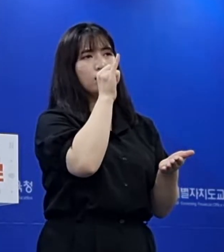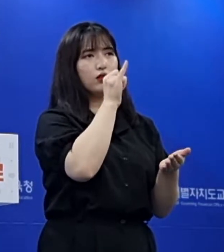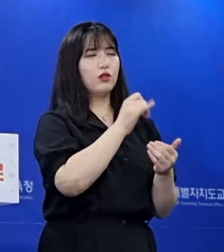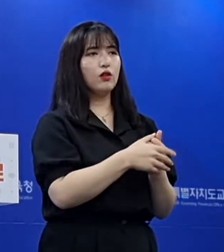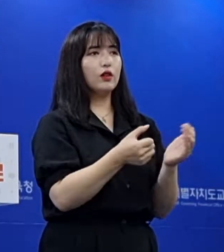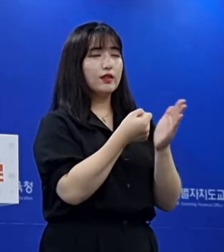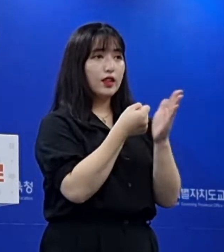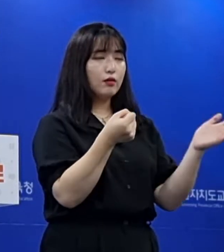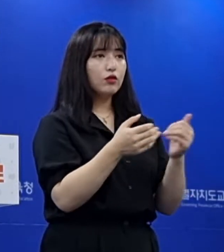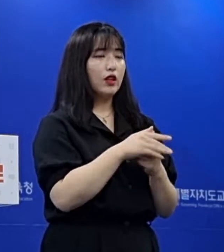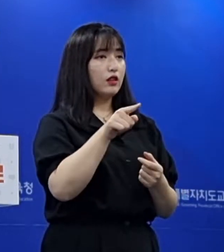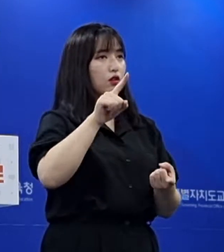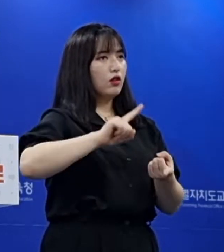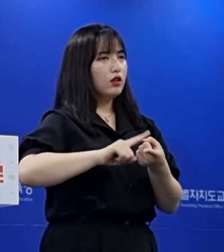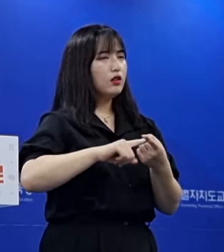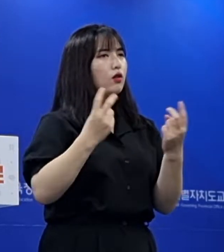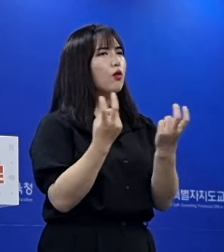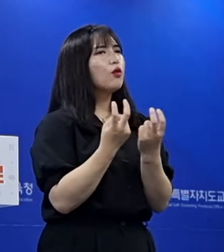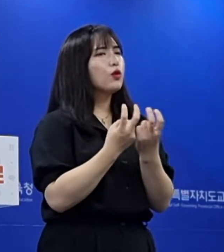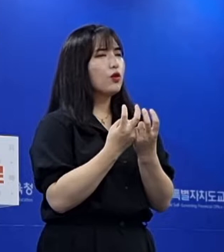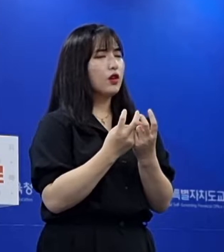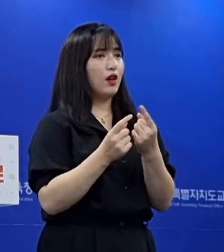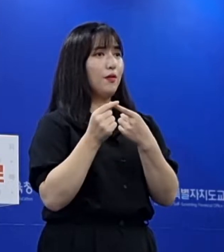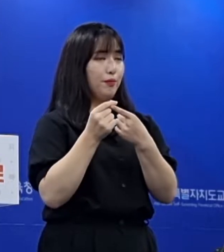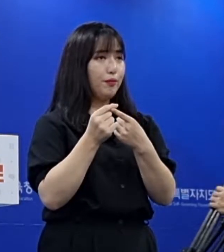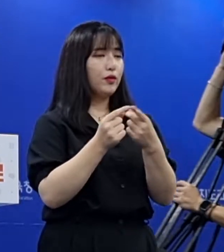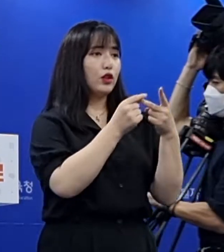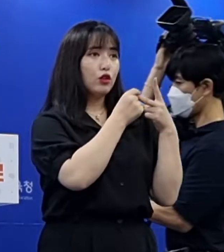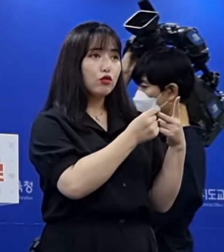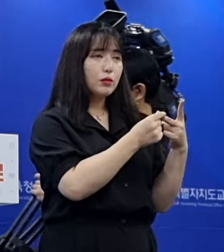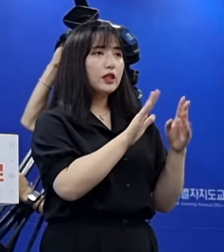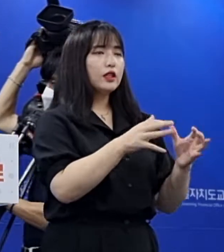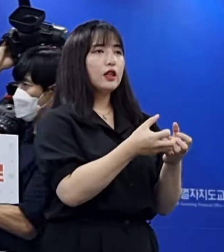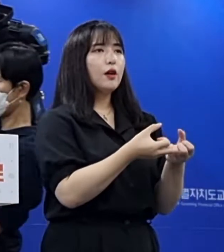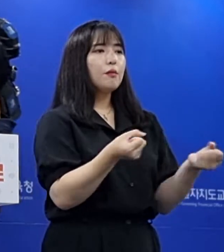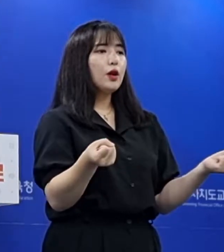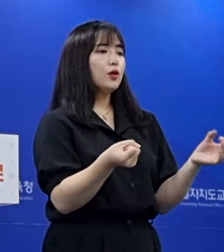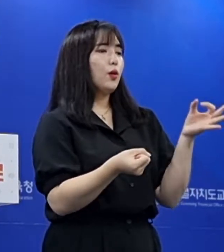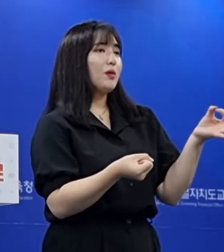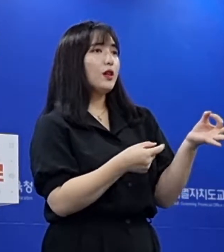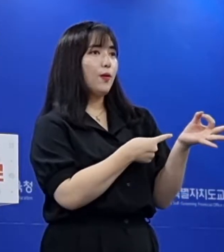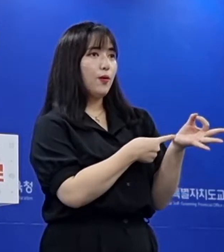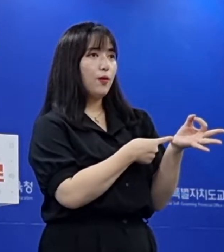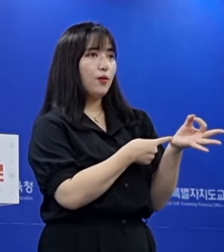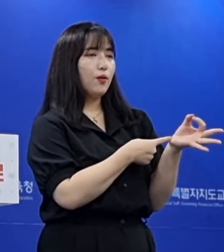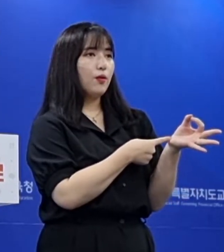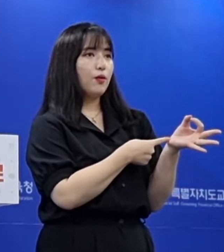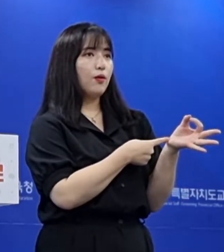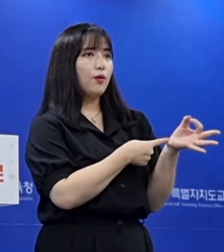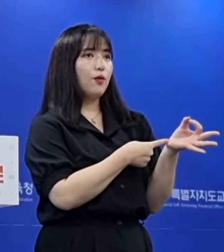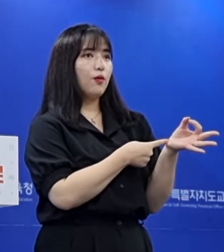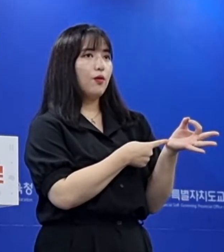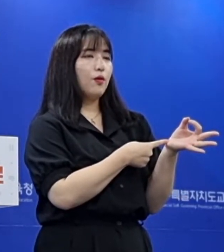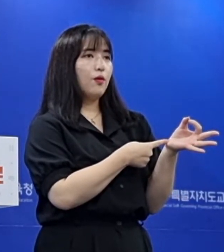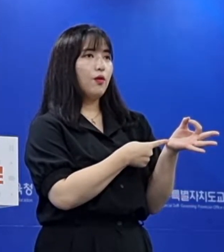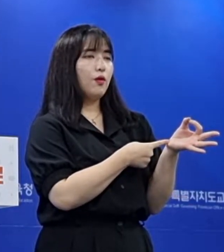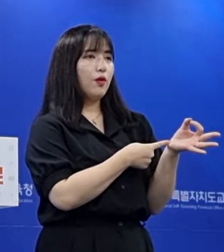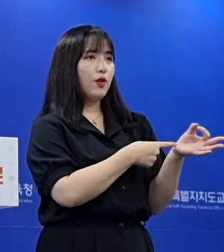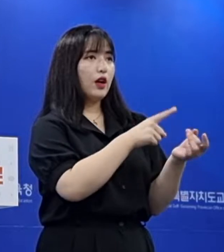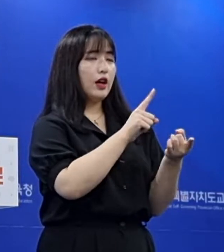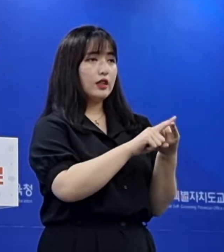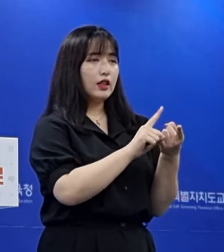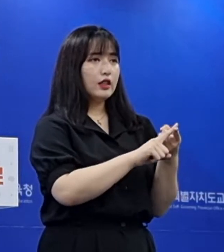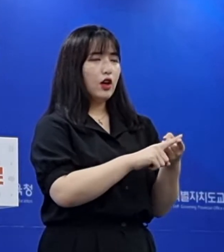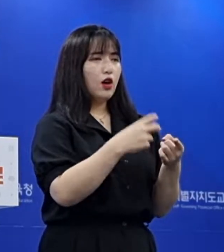상황입니다. 그래서 그런 부분에 대해서 어떻게 하실 건지 하나 하고 또 하나는 지금 별도 비용을 일시적인 관찰실 같은 거